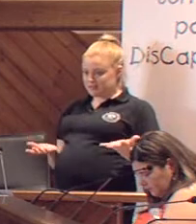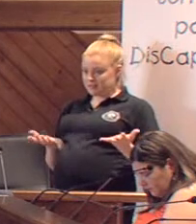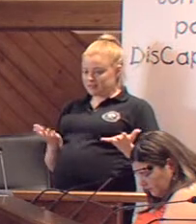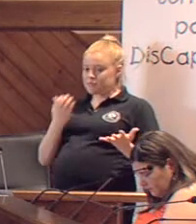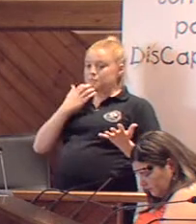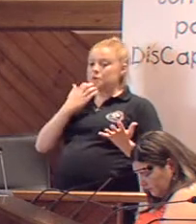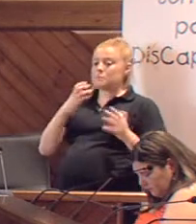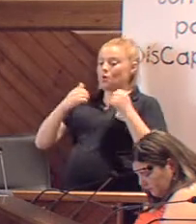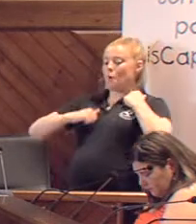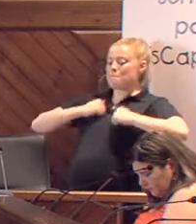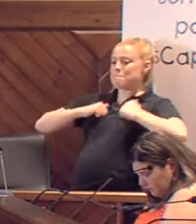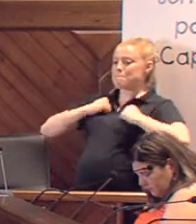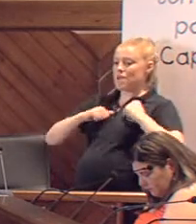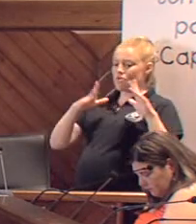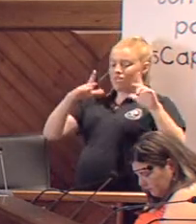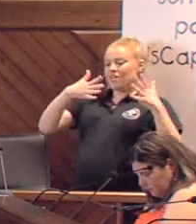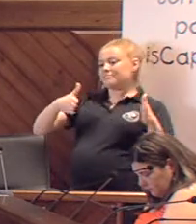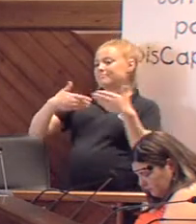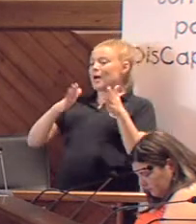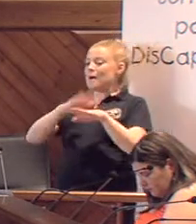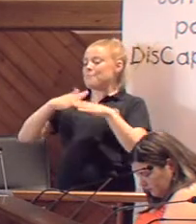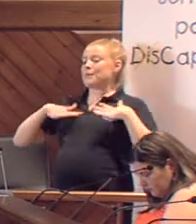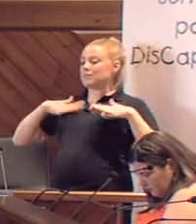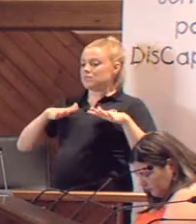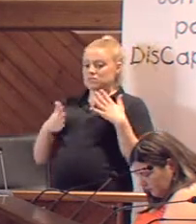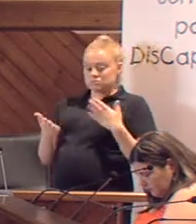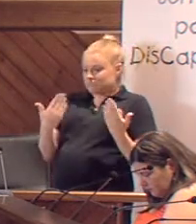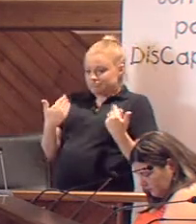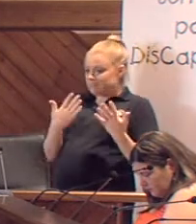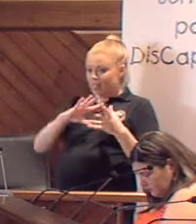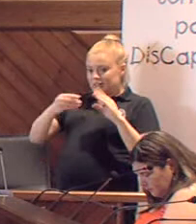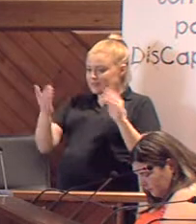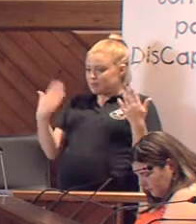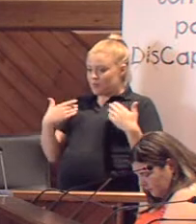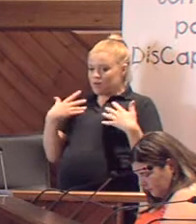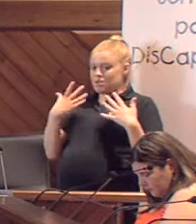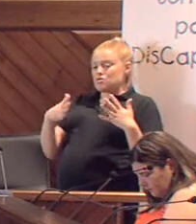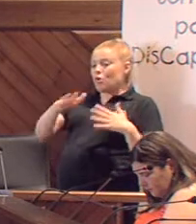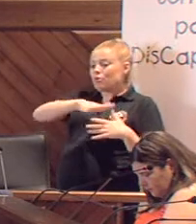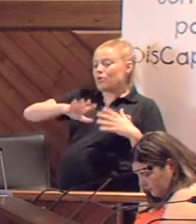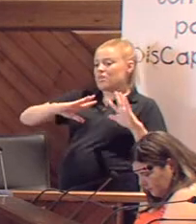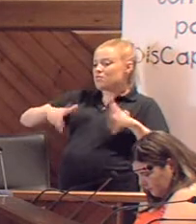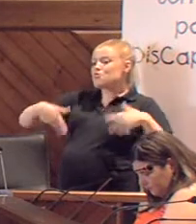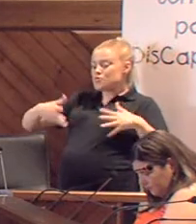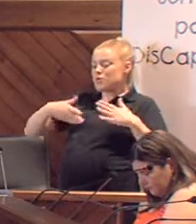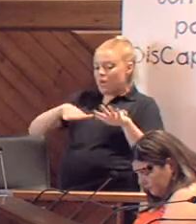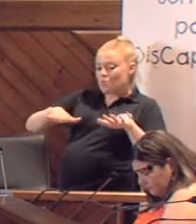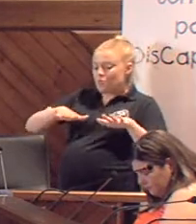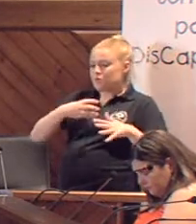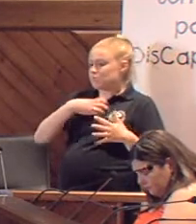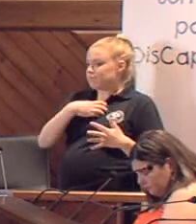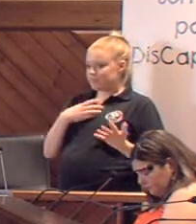de los camerinos no están adaptados. Pocos asientos en el patio de butacas para personas que van en silla de ruedas o con movilidad reducida.